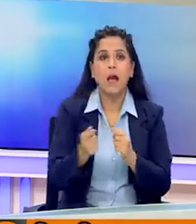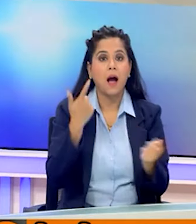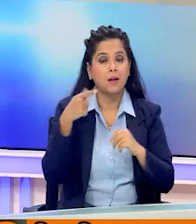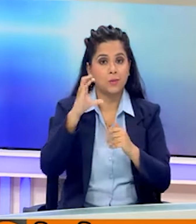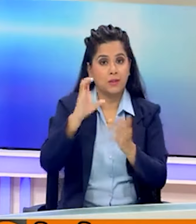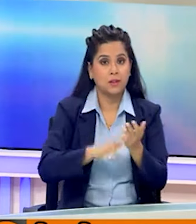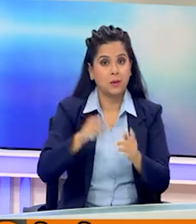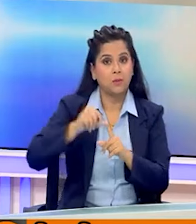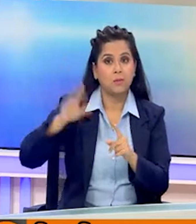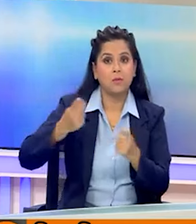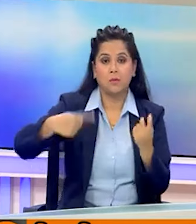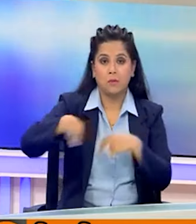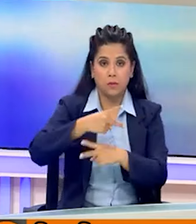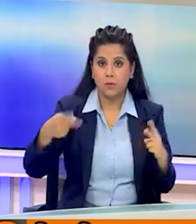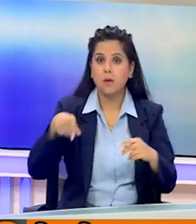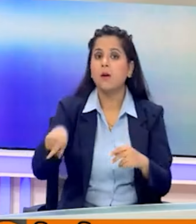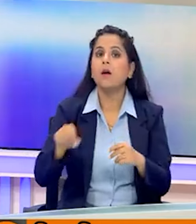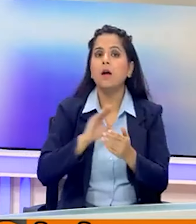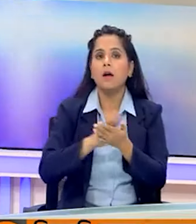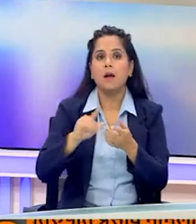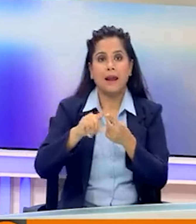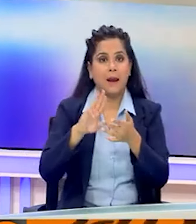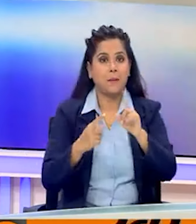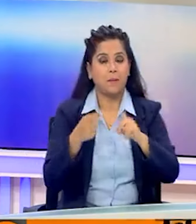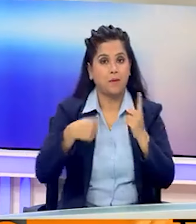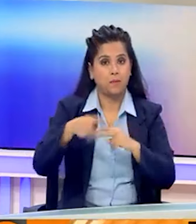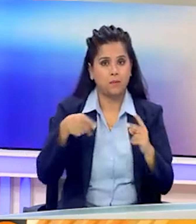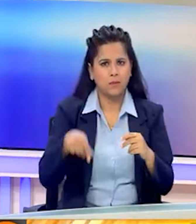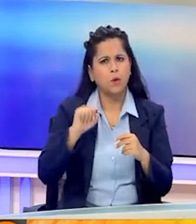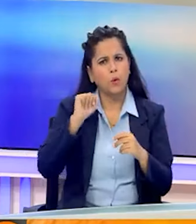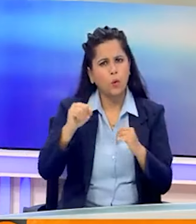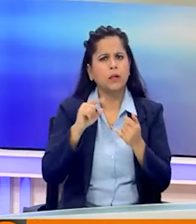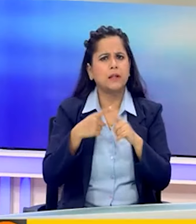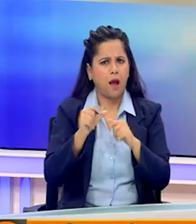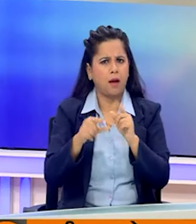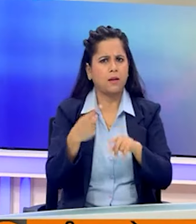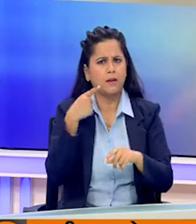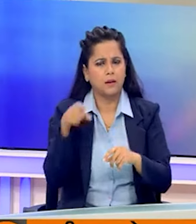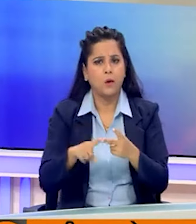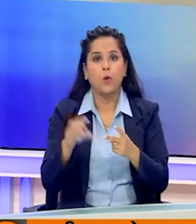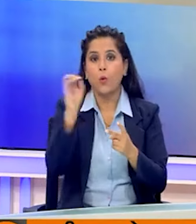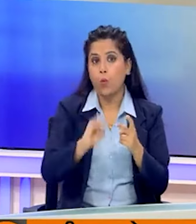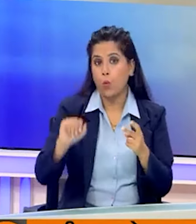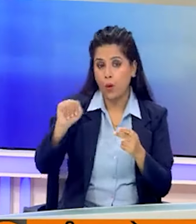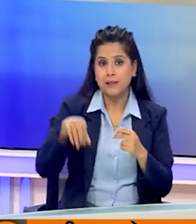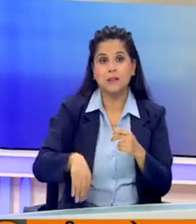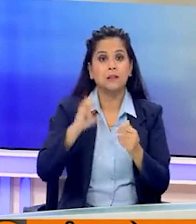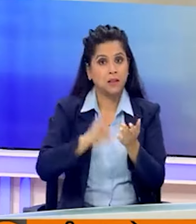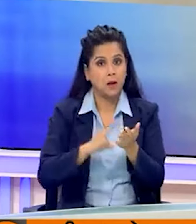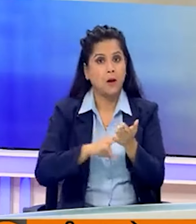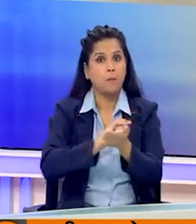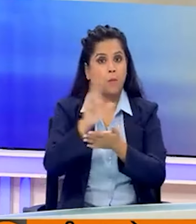मुख्यमंत्री और विदान सभा चुनाव के सहप्रभारी हिमंत विश्व सर्मा टाटी सिल्वे में और ओडिशा के मुख्यमंत्री मोहंच